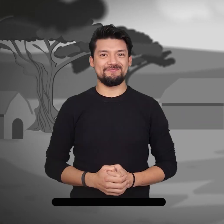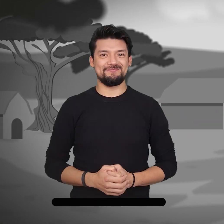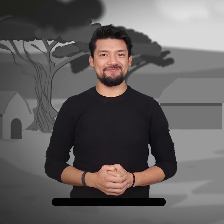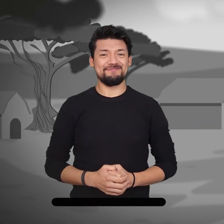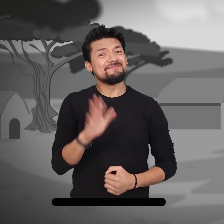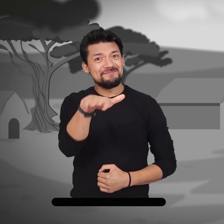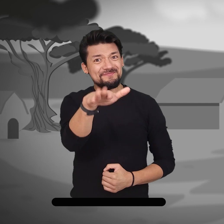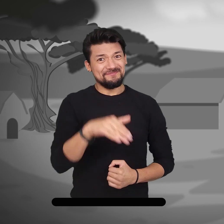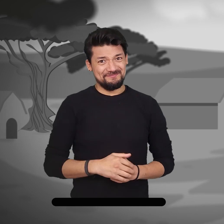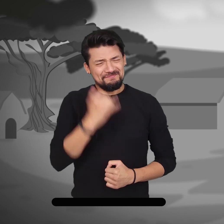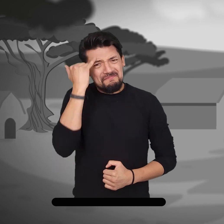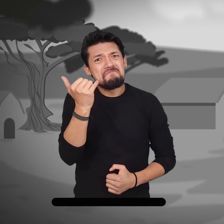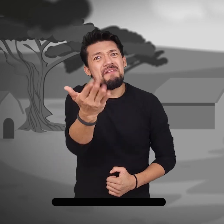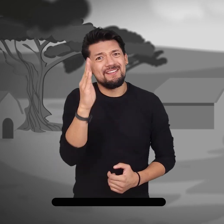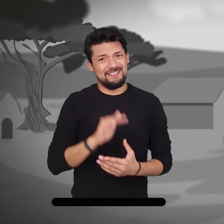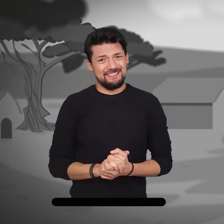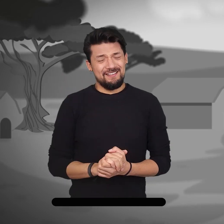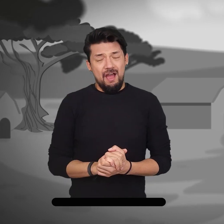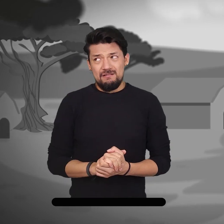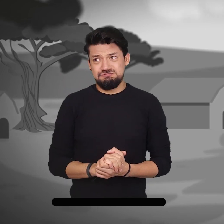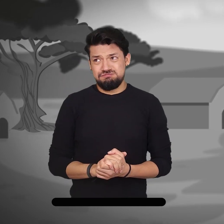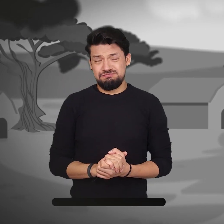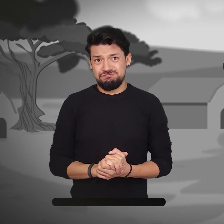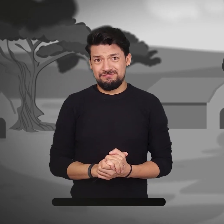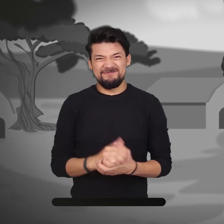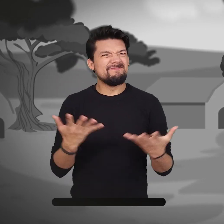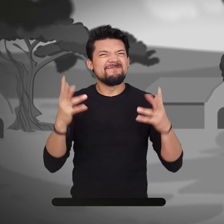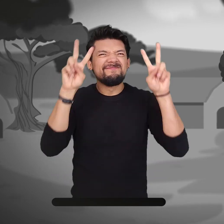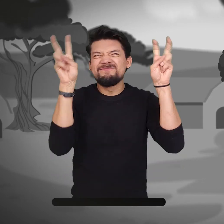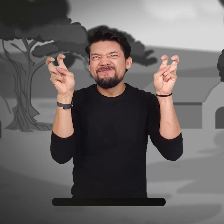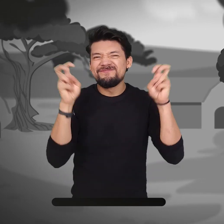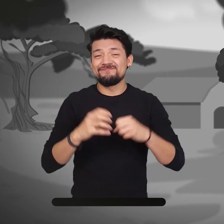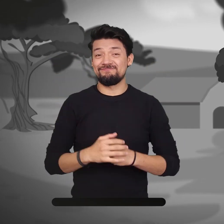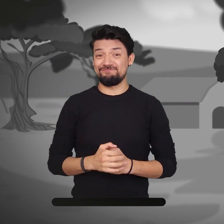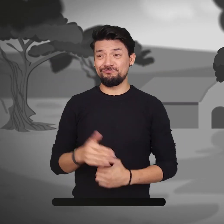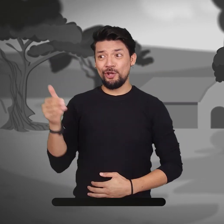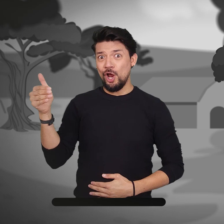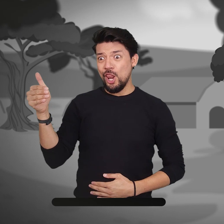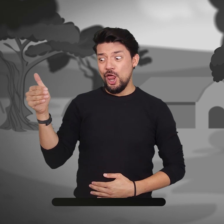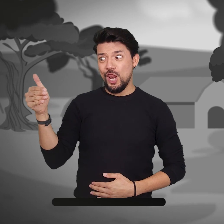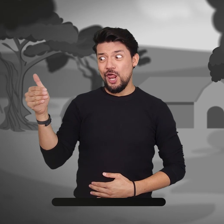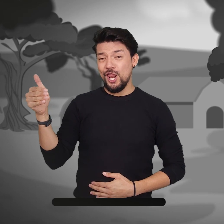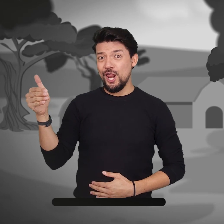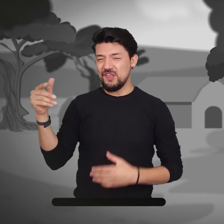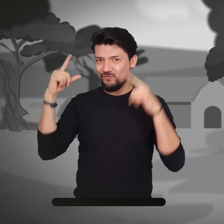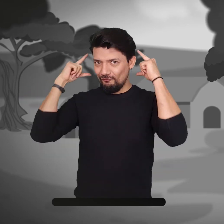Oigan, a que no se imaginan esto que pasó, les voy a hablar de un travieso duendecillo, de orejas